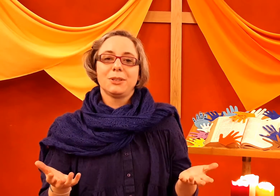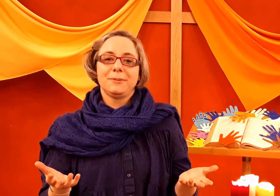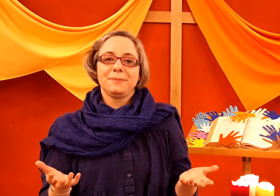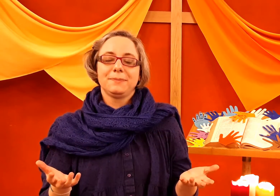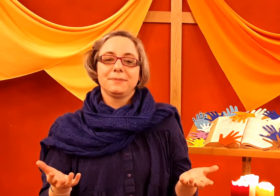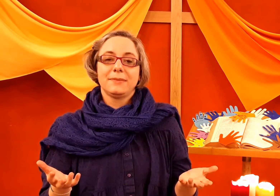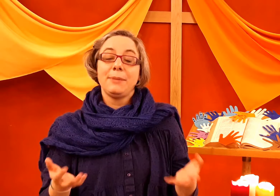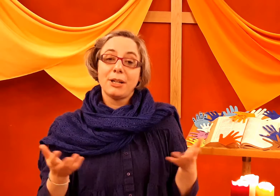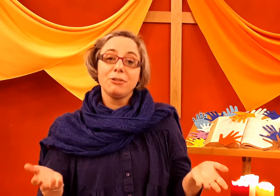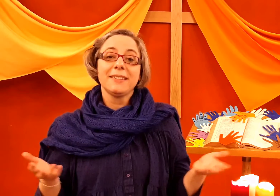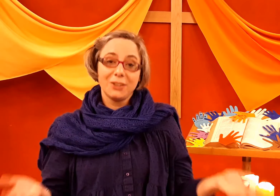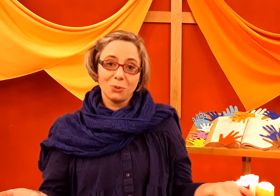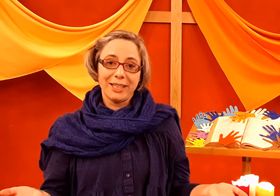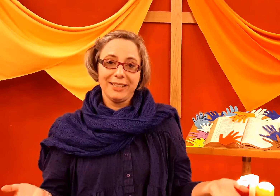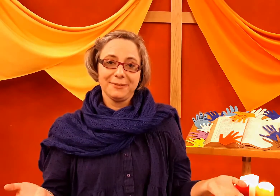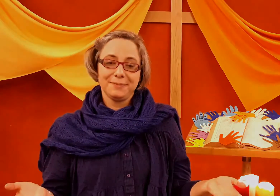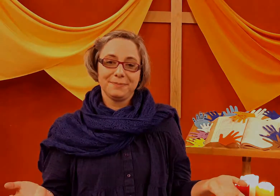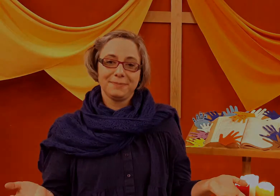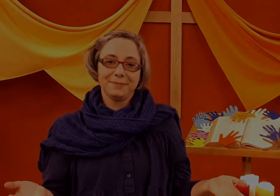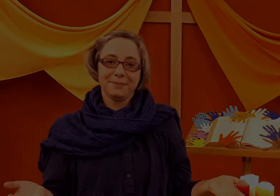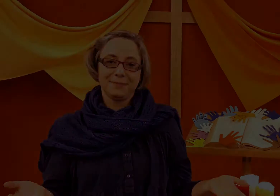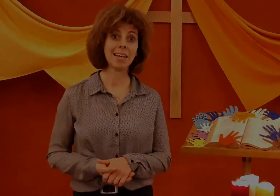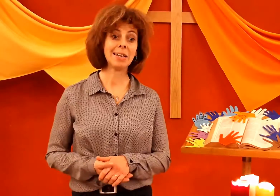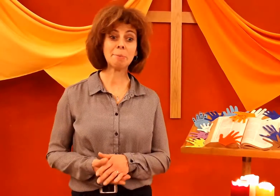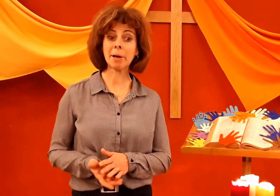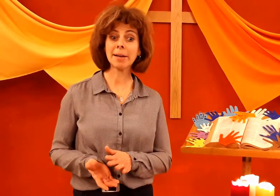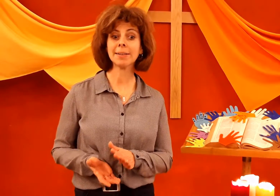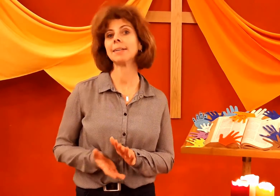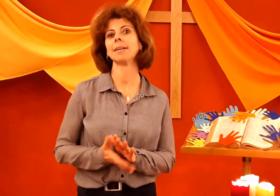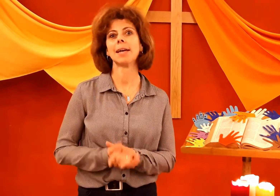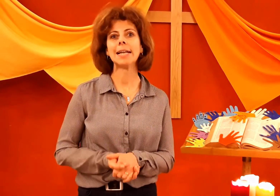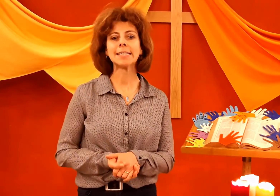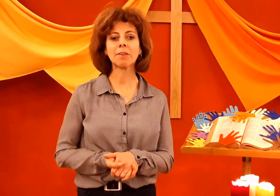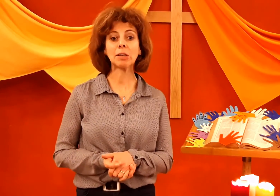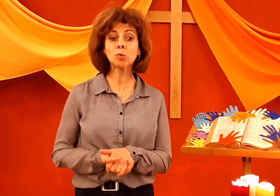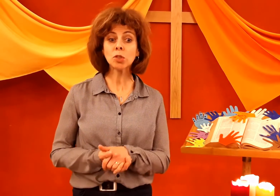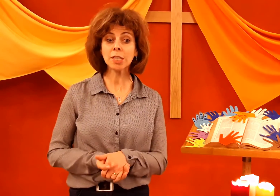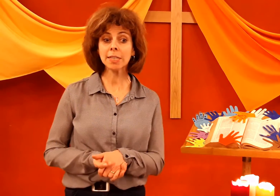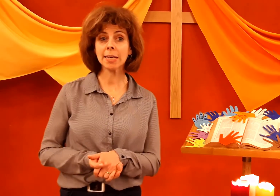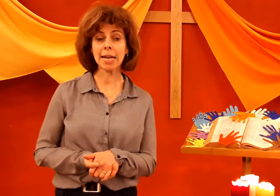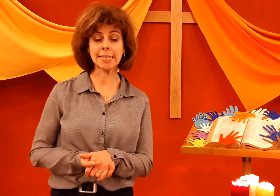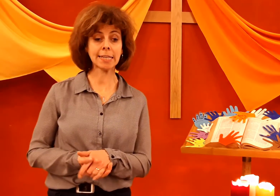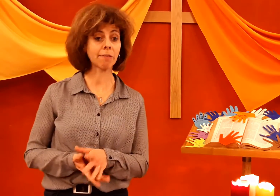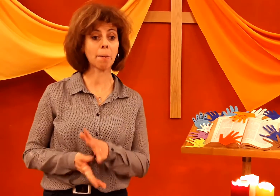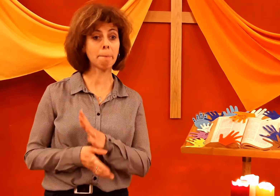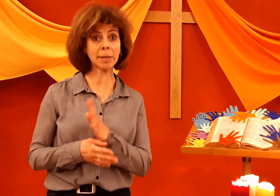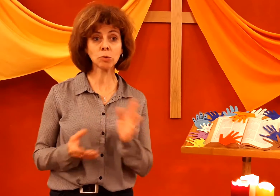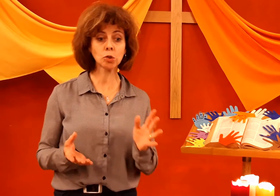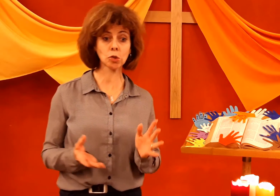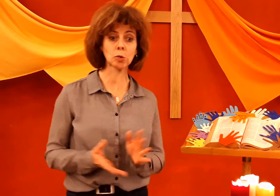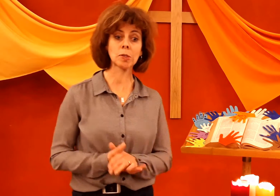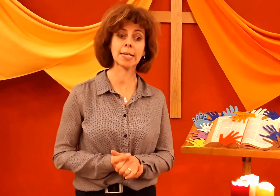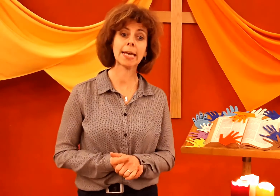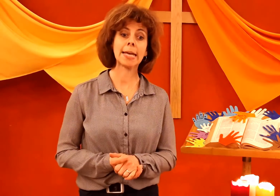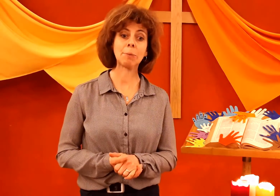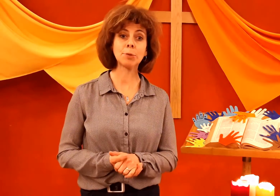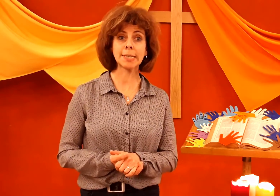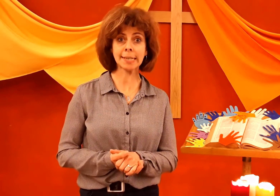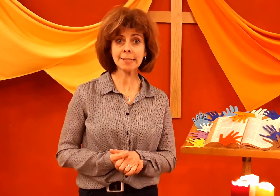et parfois s'assoigne. Les mains, elles servent à toucher, elles servent à plein d'autres choses, et puis c'est très